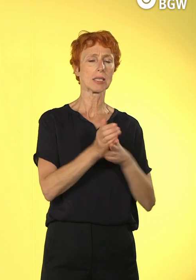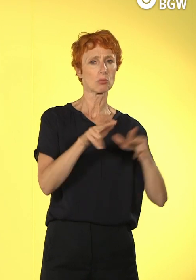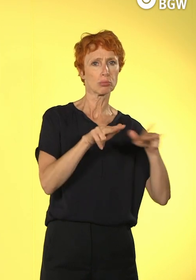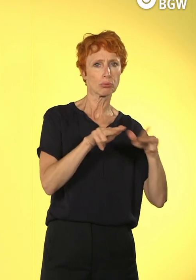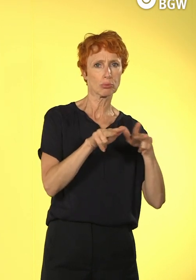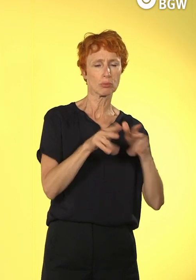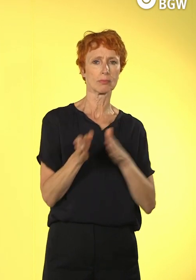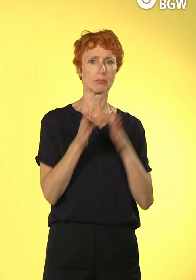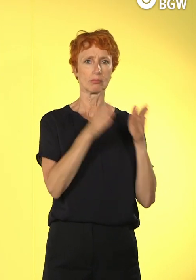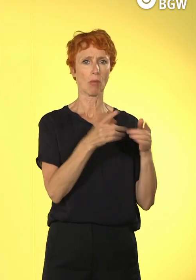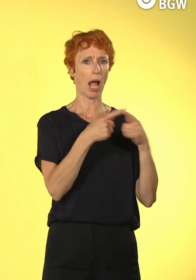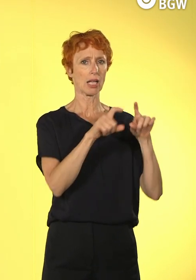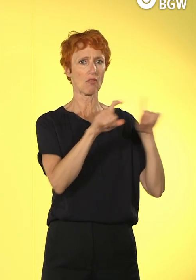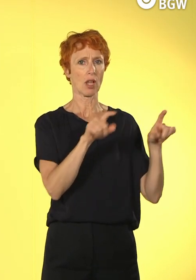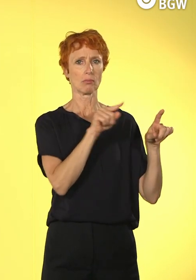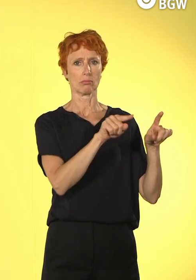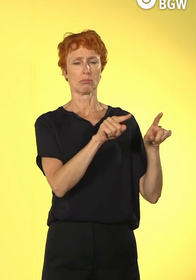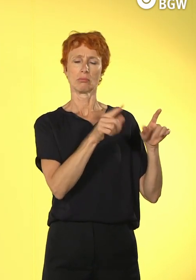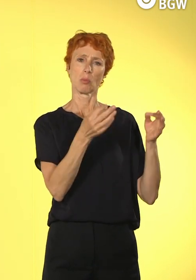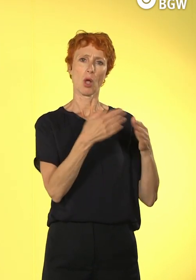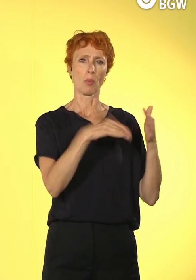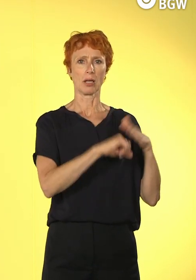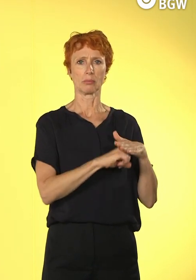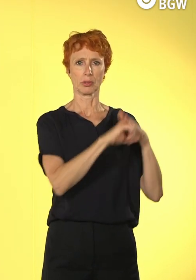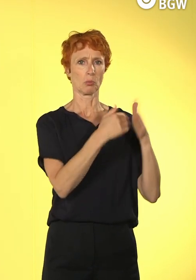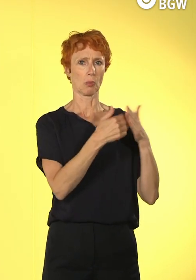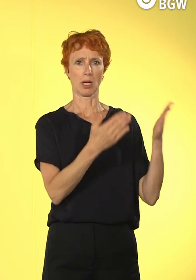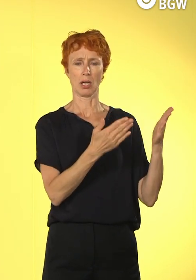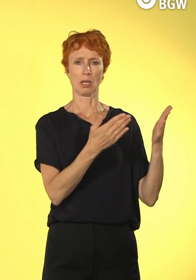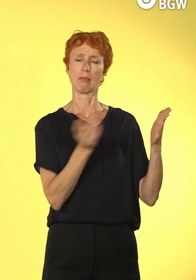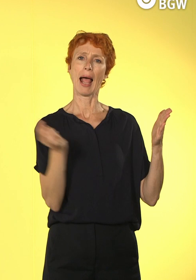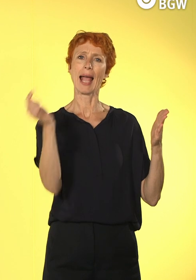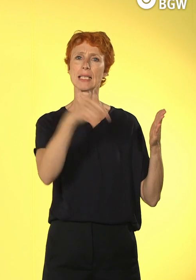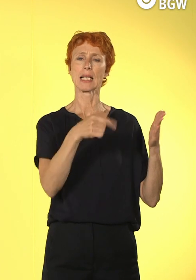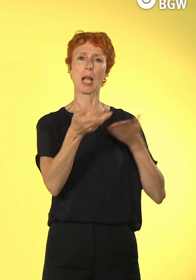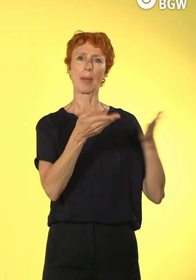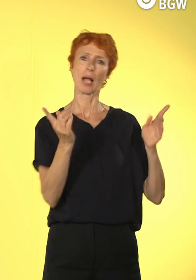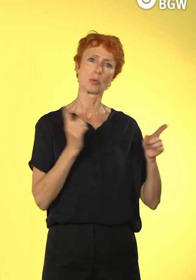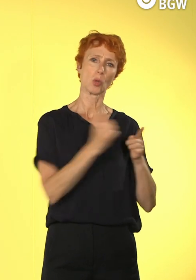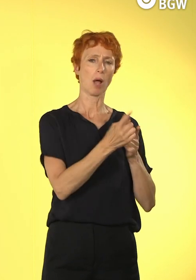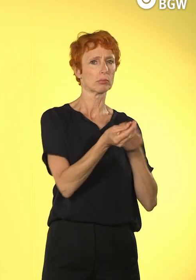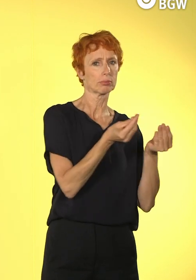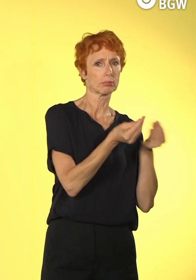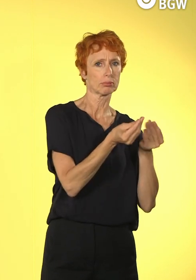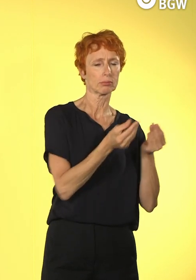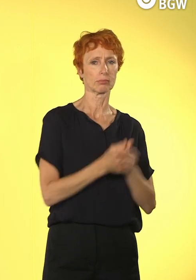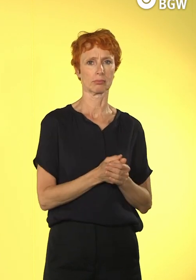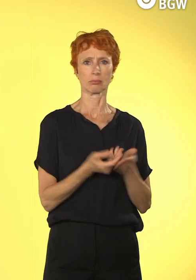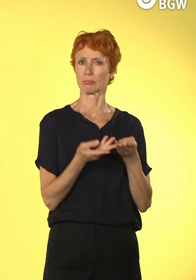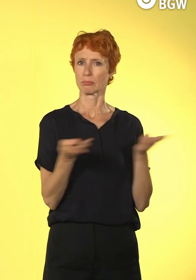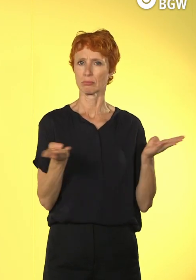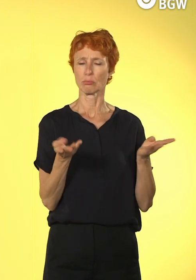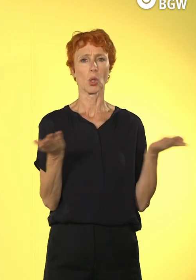Andere sind darauf angewiesen, dass externe Beratungen stattfinden zu dem Thema. Also die Möglichkeiten,